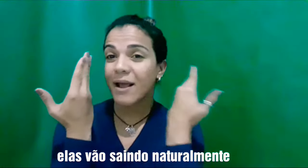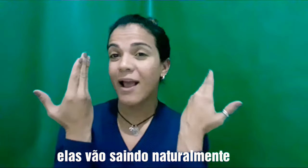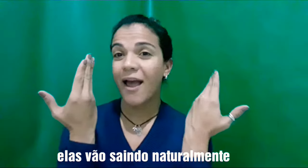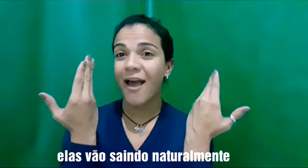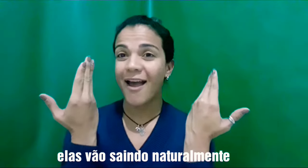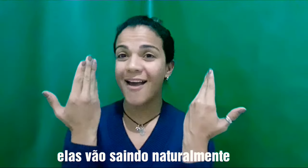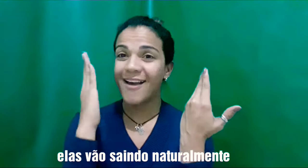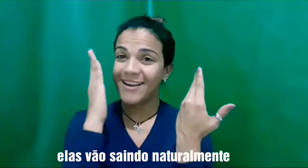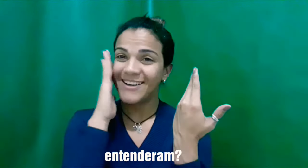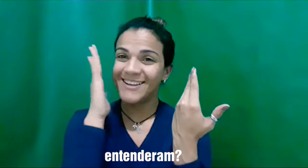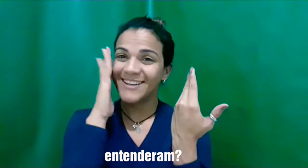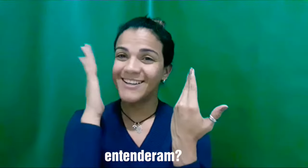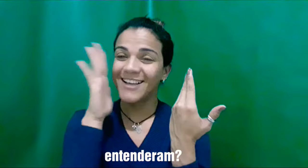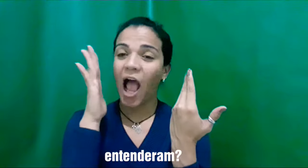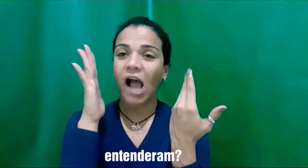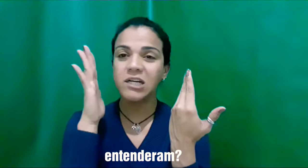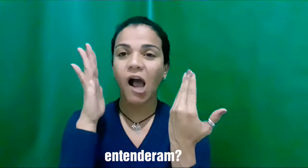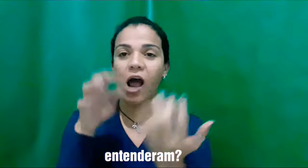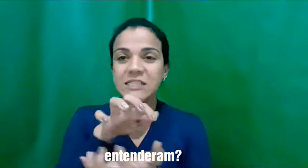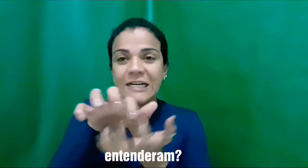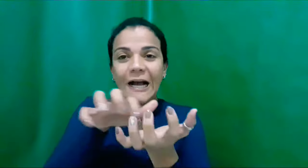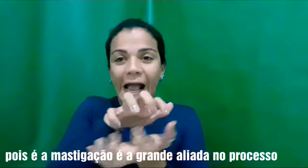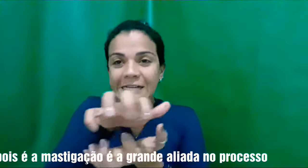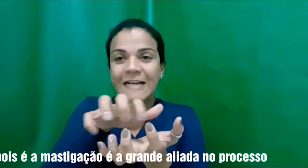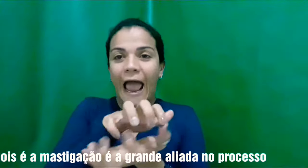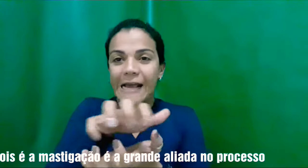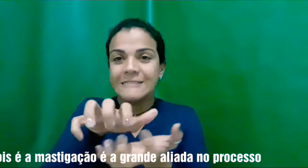pastores